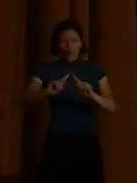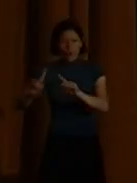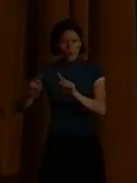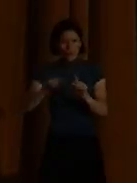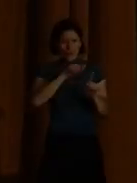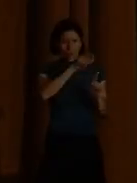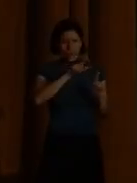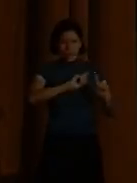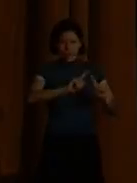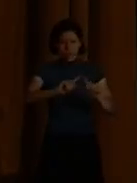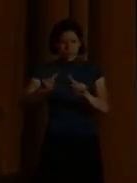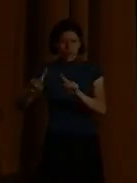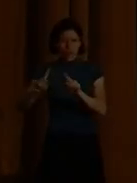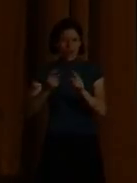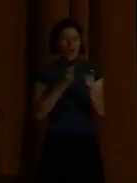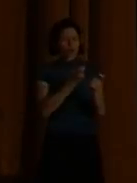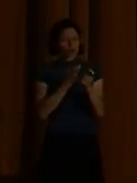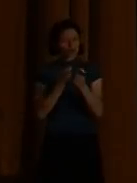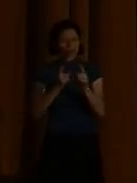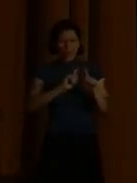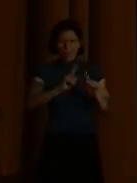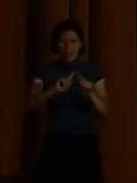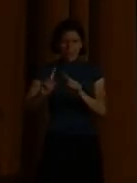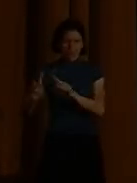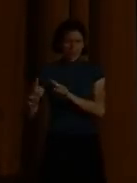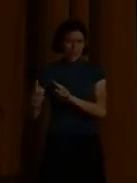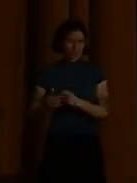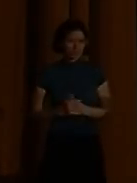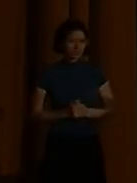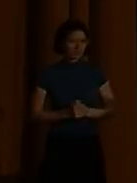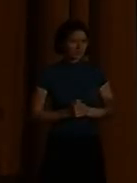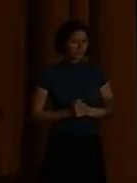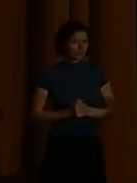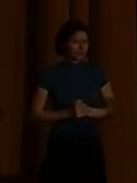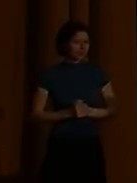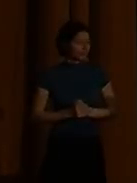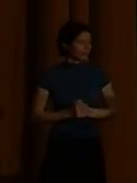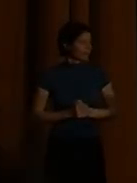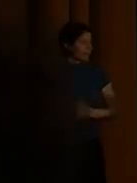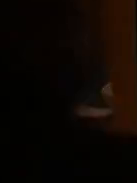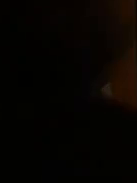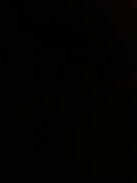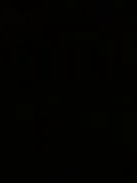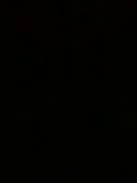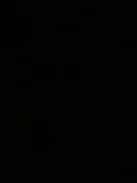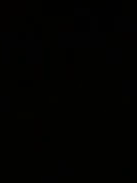Und das müssen nicht immer Ressourcen aus dem System sein. Das